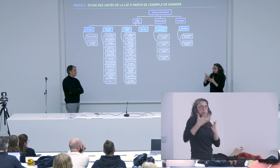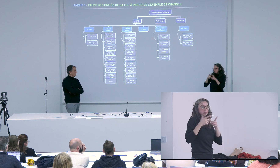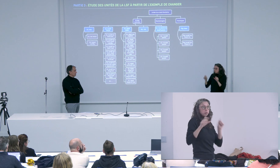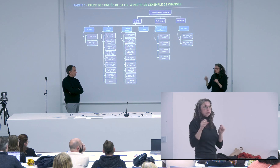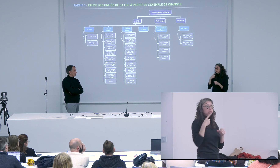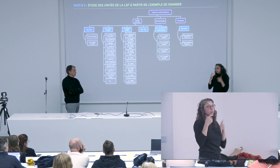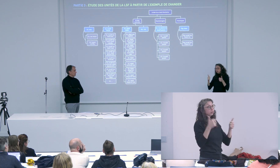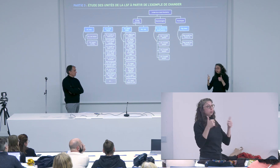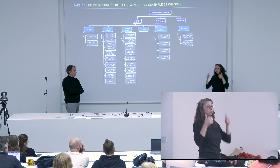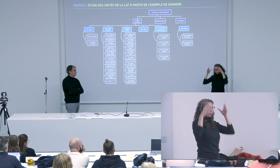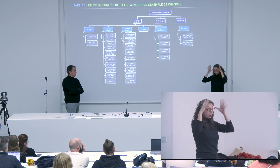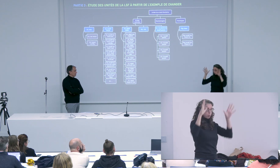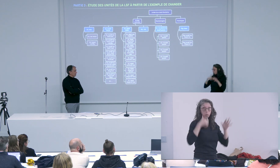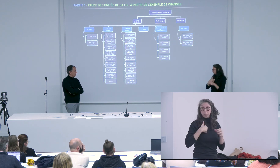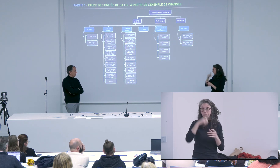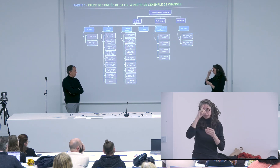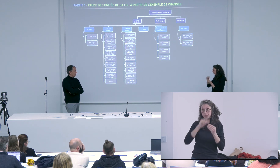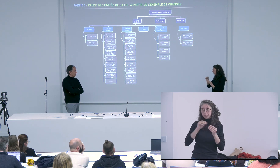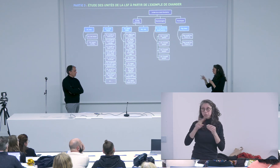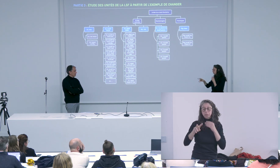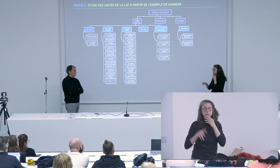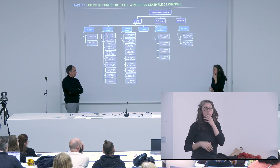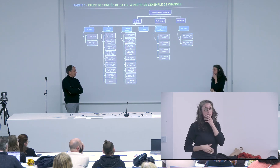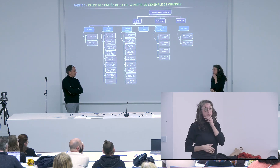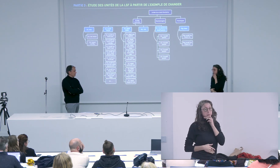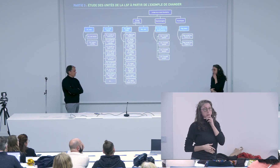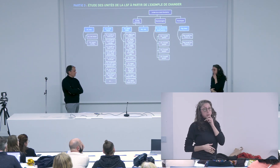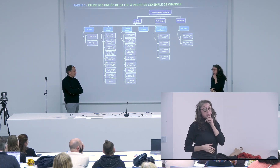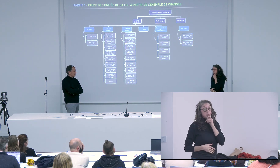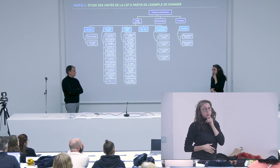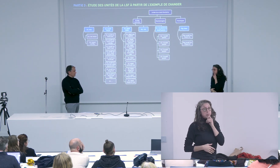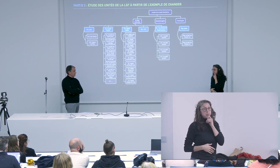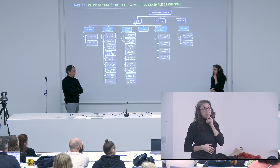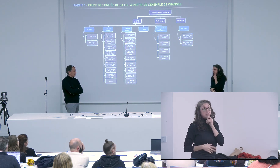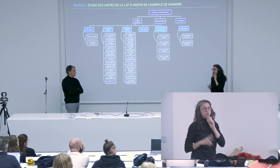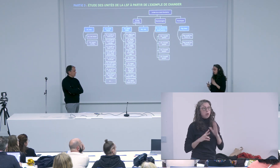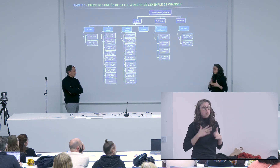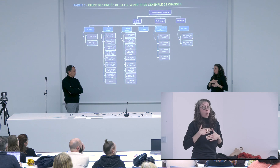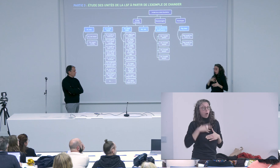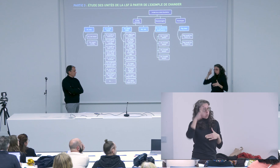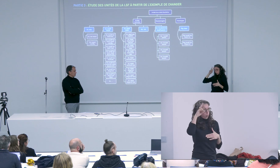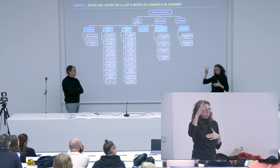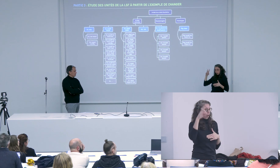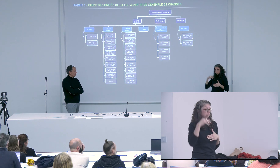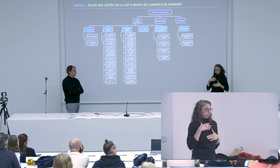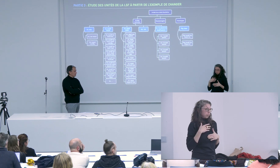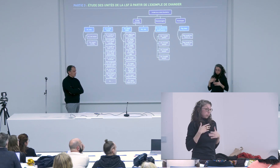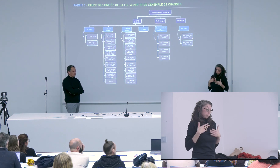notamment par rapport à la profondeur comme j'ai dit donc c'est vrai que plein de linguistes se disent satisfaits de l'outil Elan et moi ça me pose question